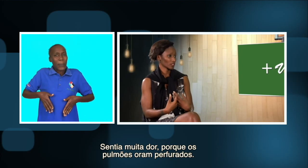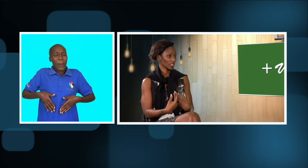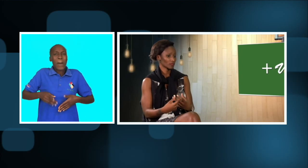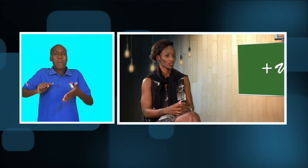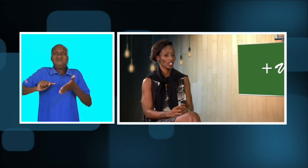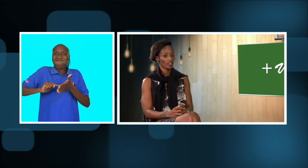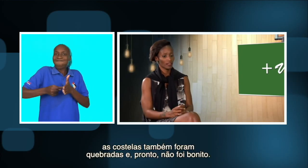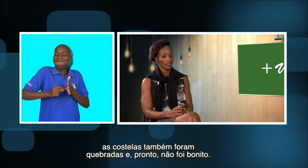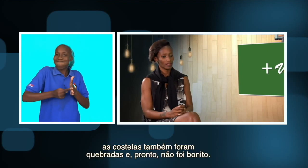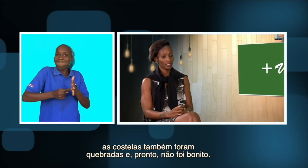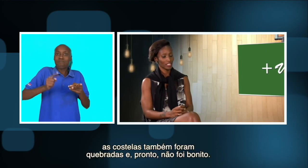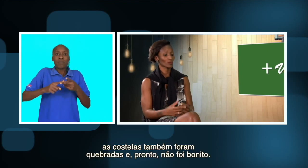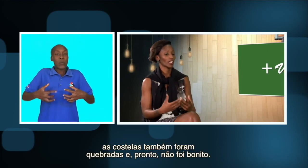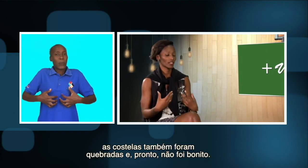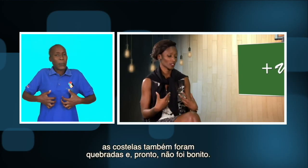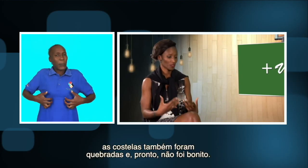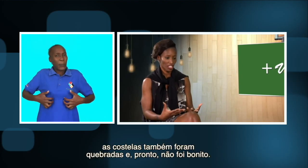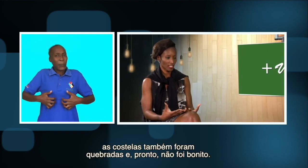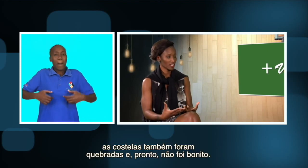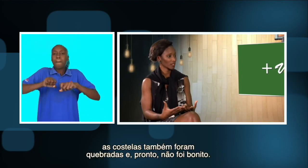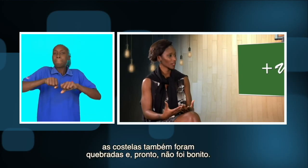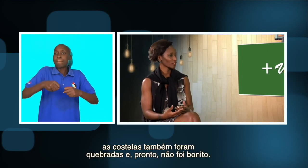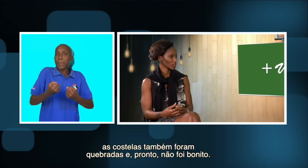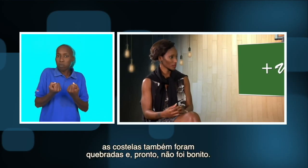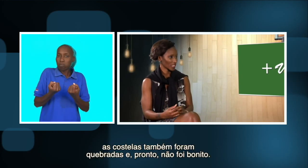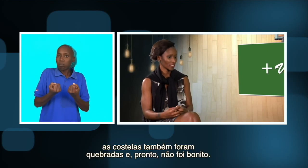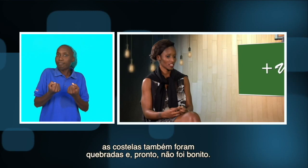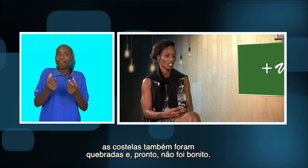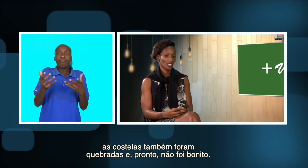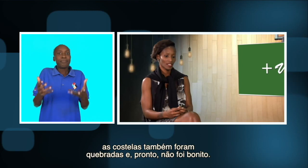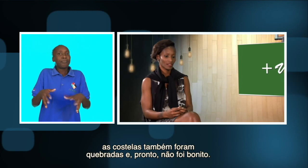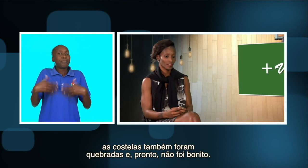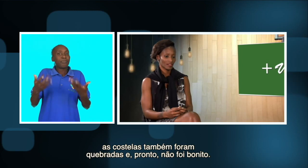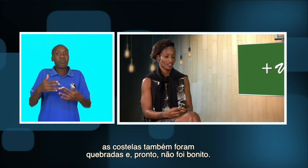perfurados. As costelas também foram cabradas.